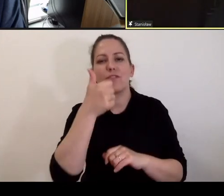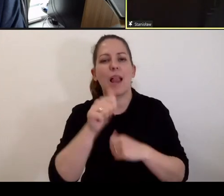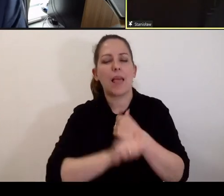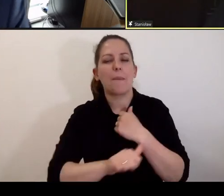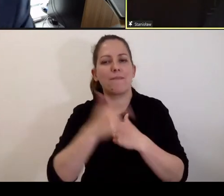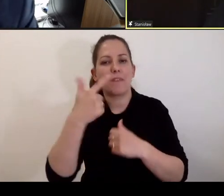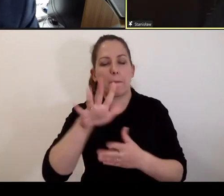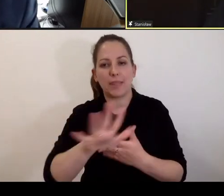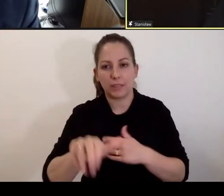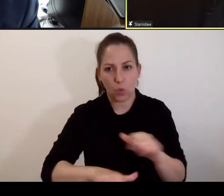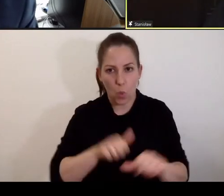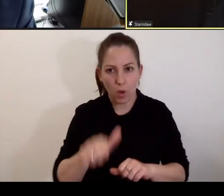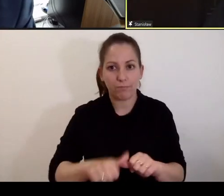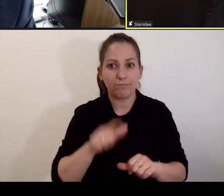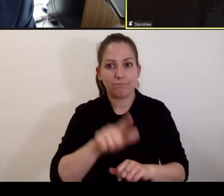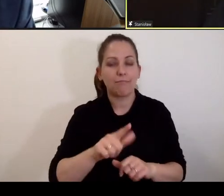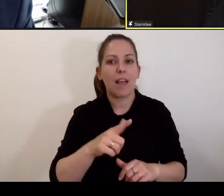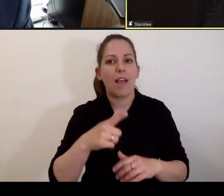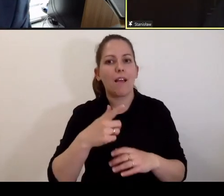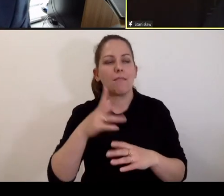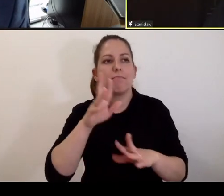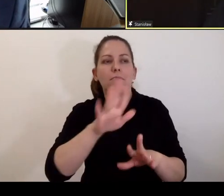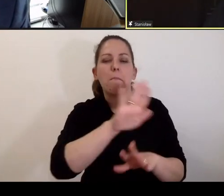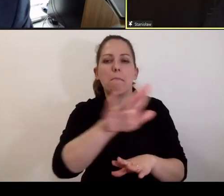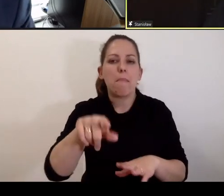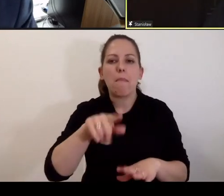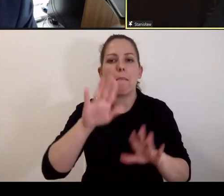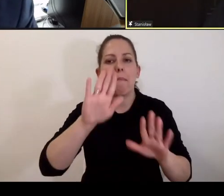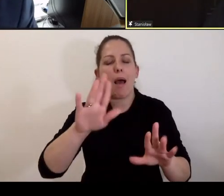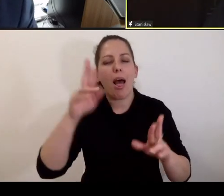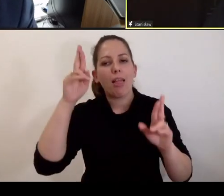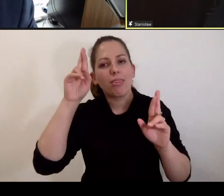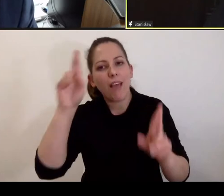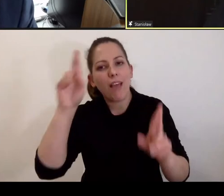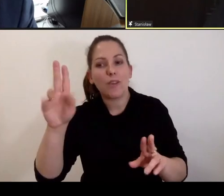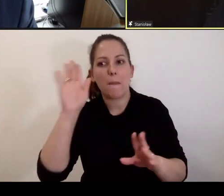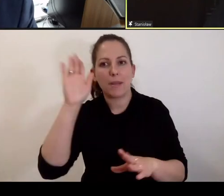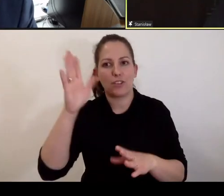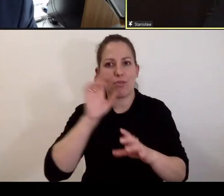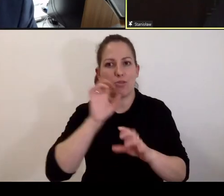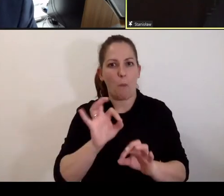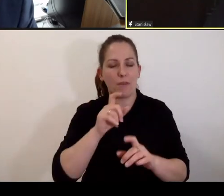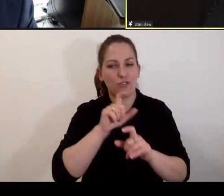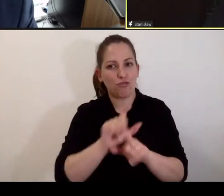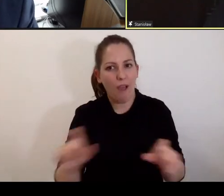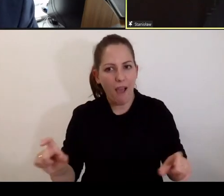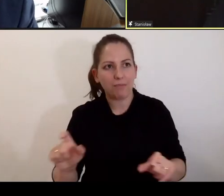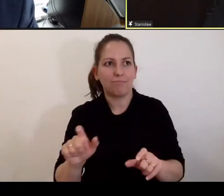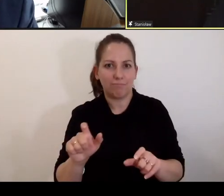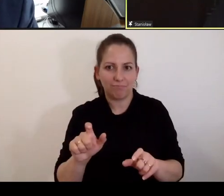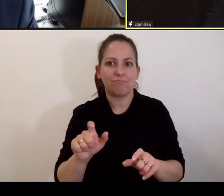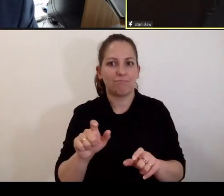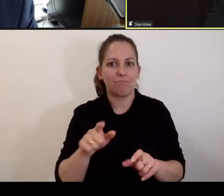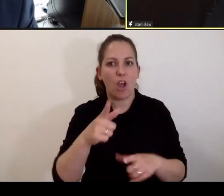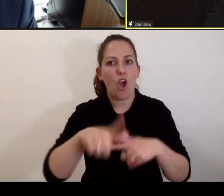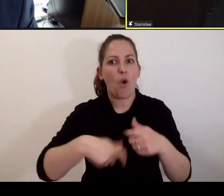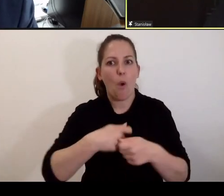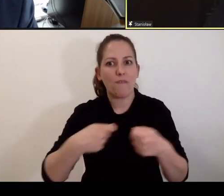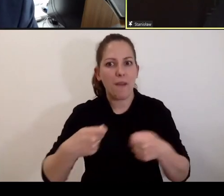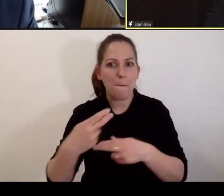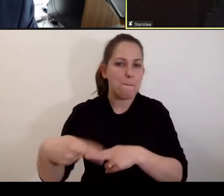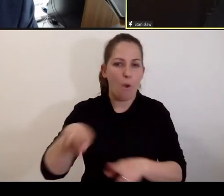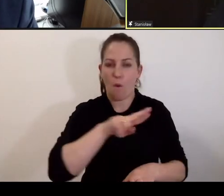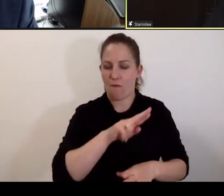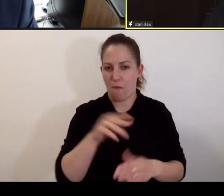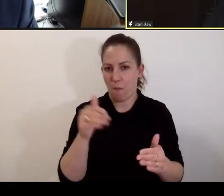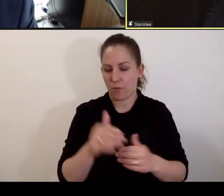roku i wyrażają nadzieję, że przyjdzie dobry czas, kiedy będzie można do tych rozwiązań powrócić.